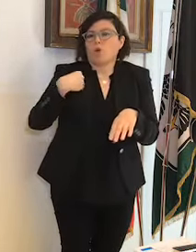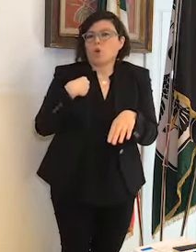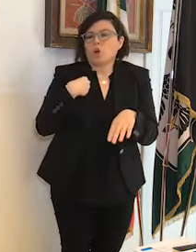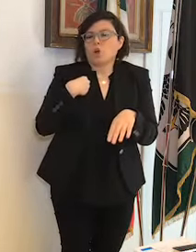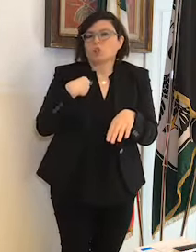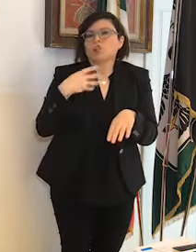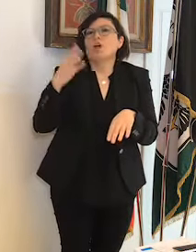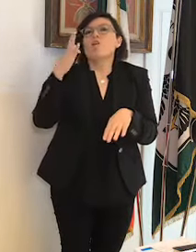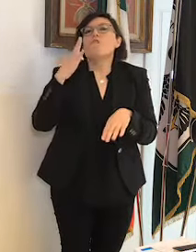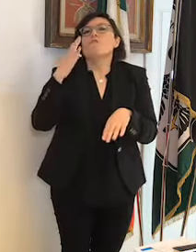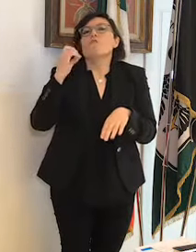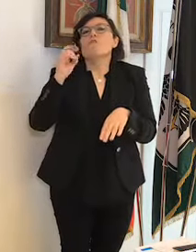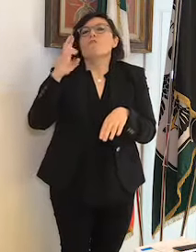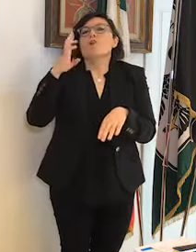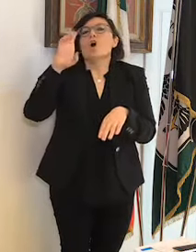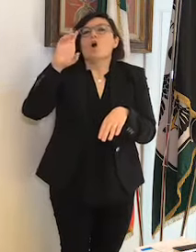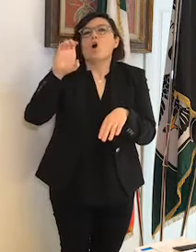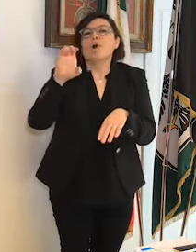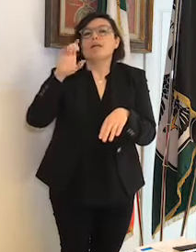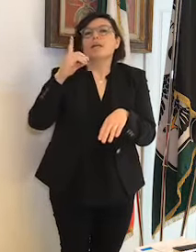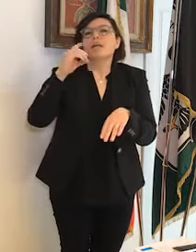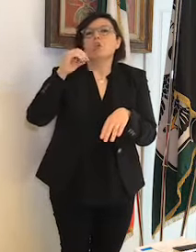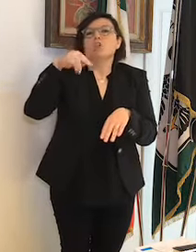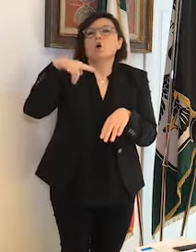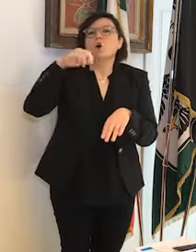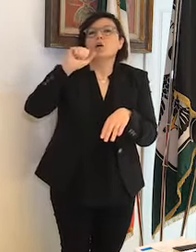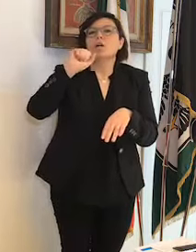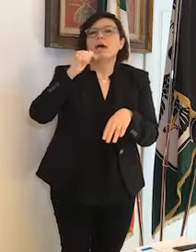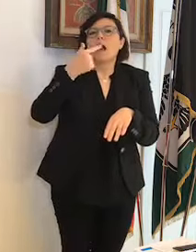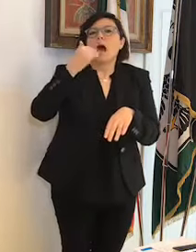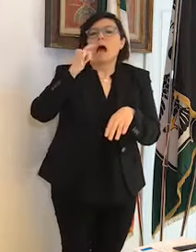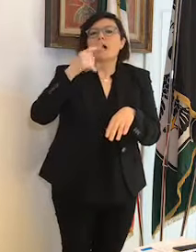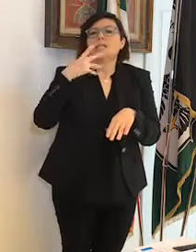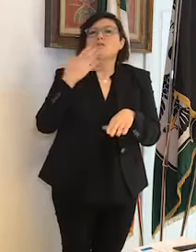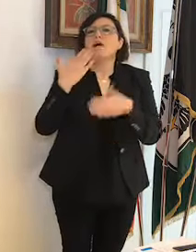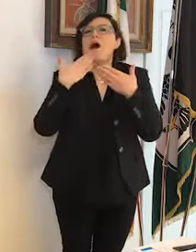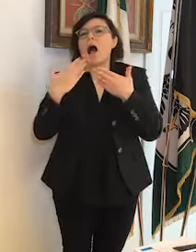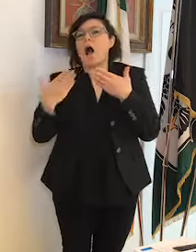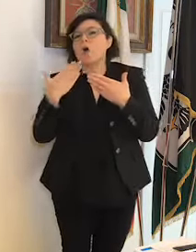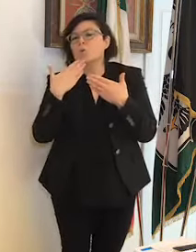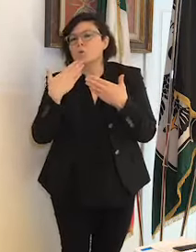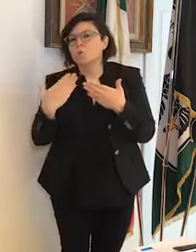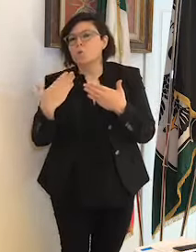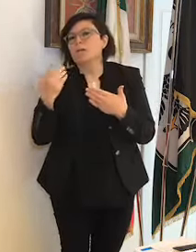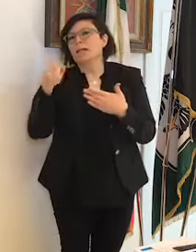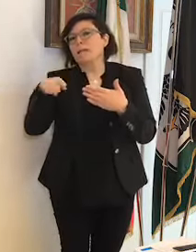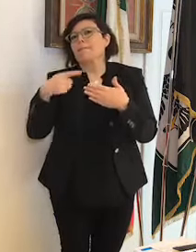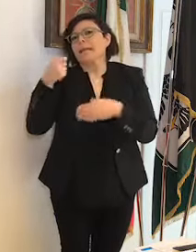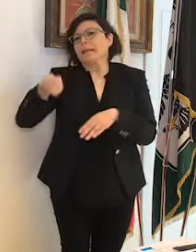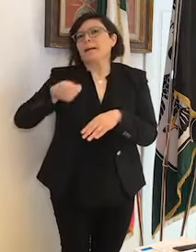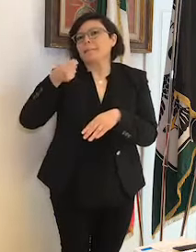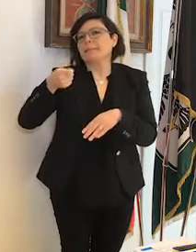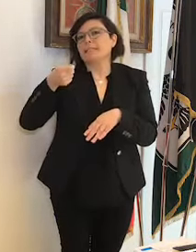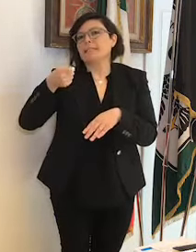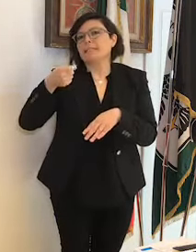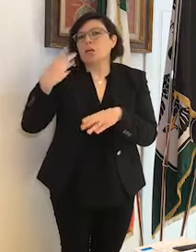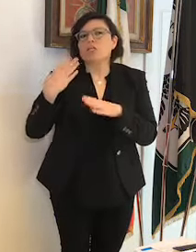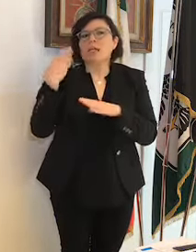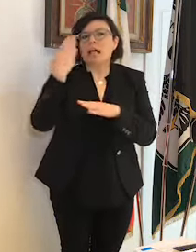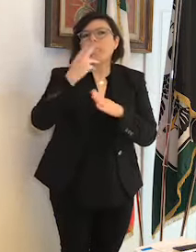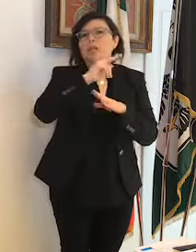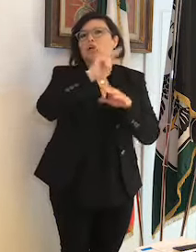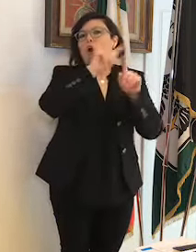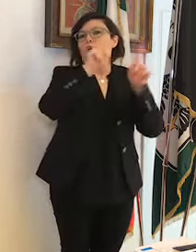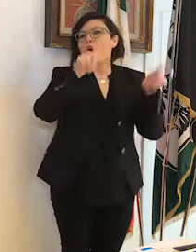Fiore Donati, che questa mattina gli ho fatto gli auguri per la pensione, mi ha detto che in realtà sto andando a firmare un nuovo